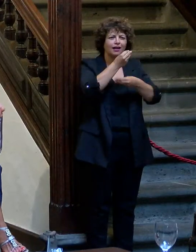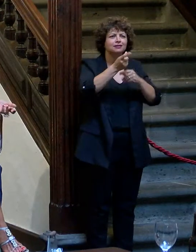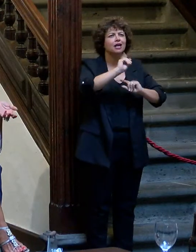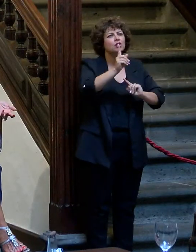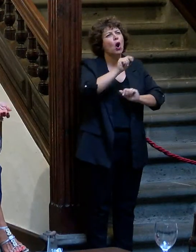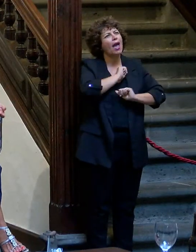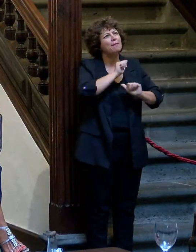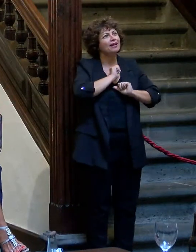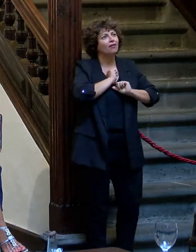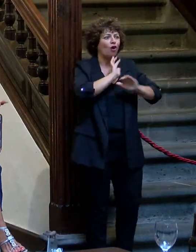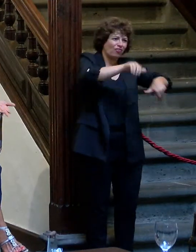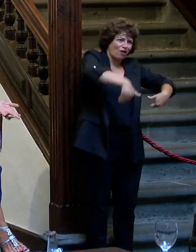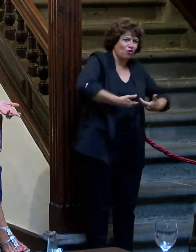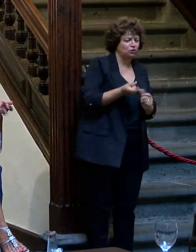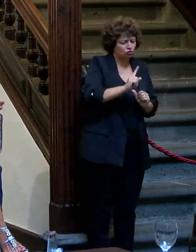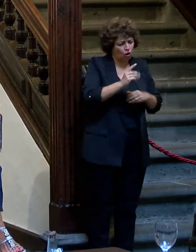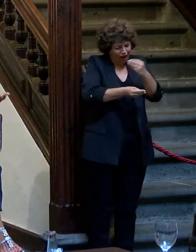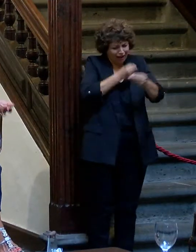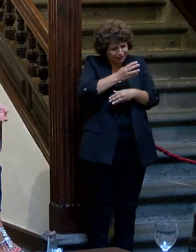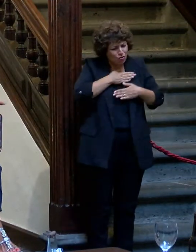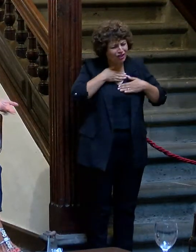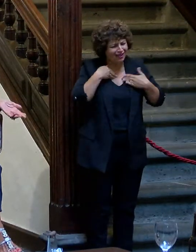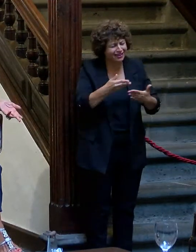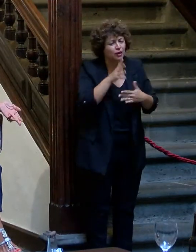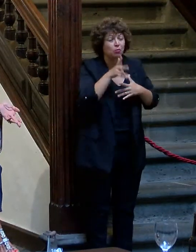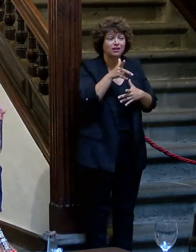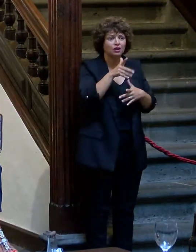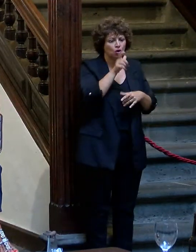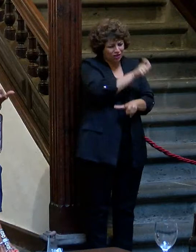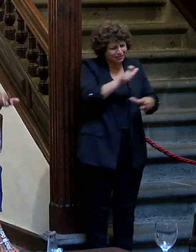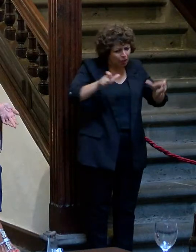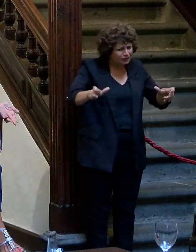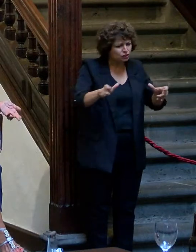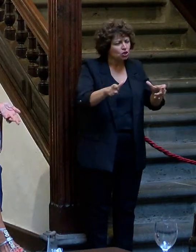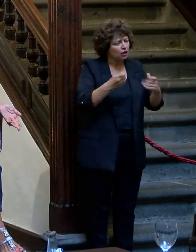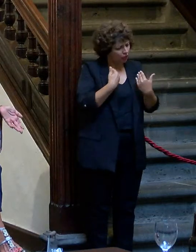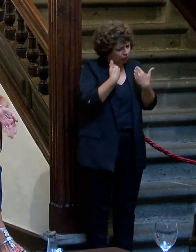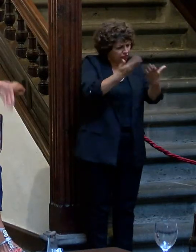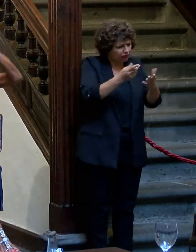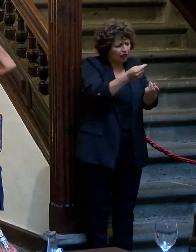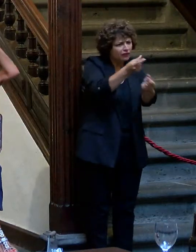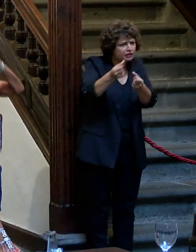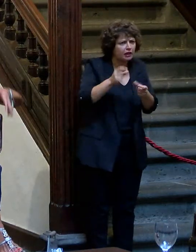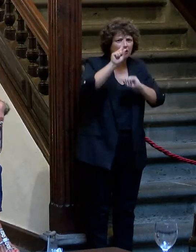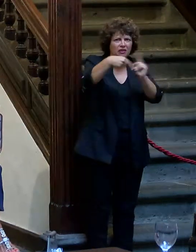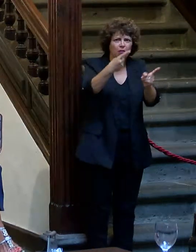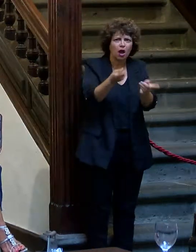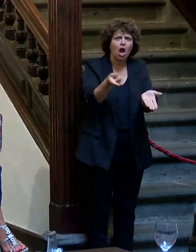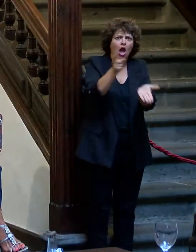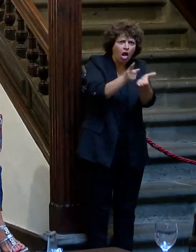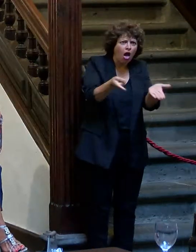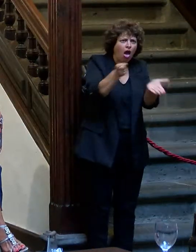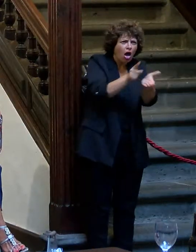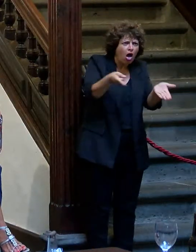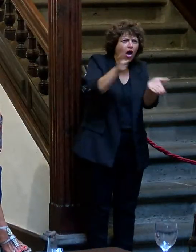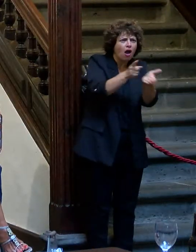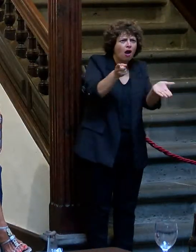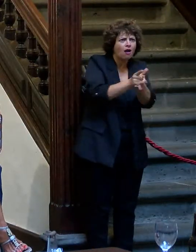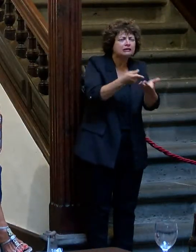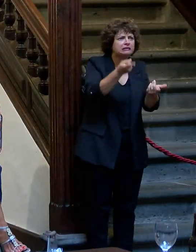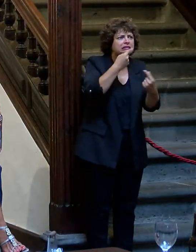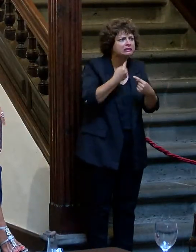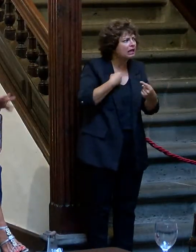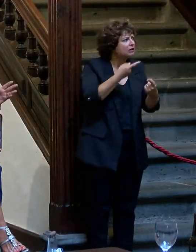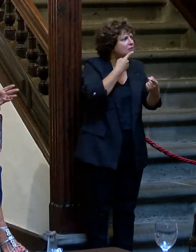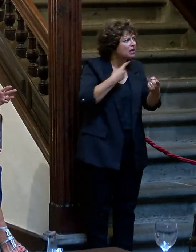esperando que te las devuelvan, las haces porque sí. Como esa gente que te presta dinero y después te lo está recordando 50 años. Vaya, se está a tomar por culo, señora, de Eje de la